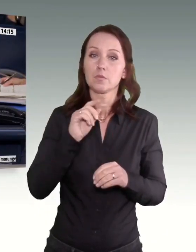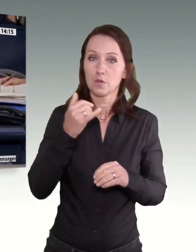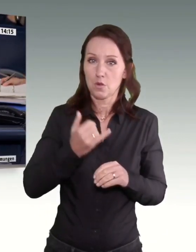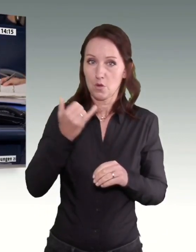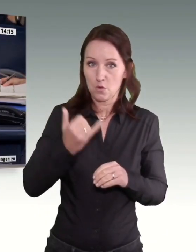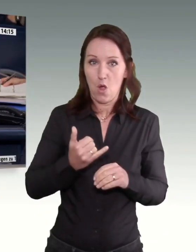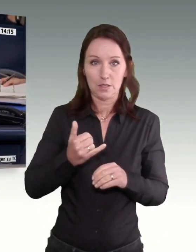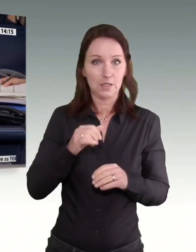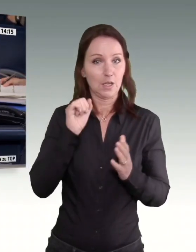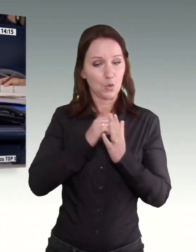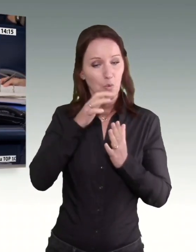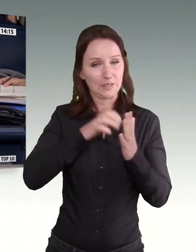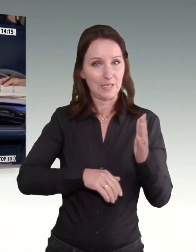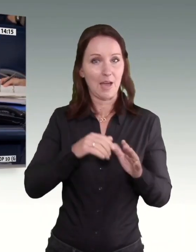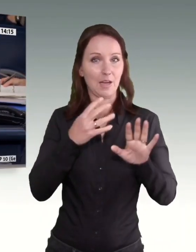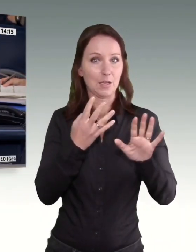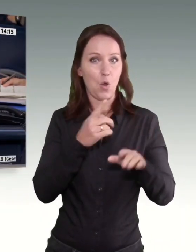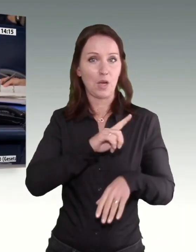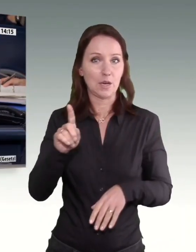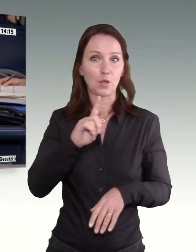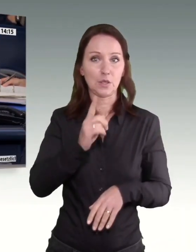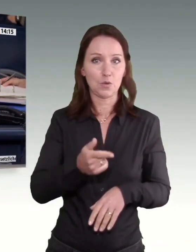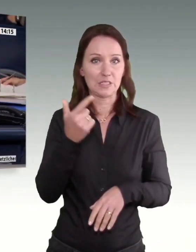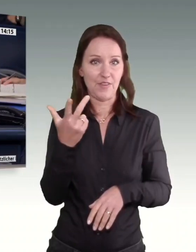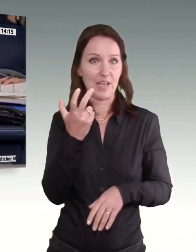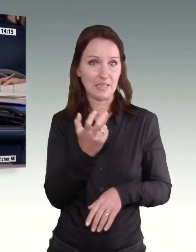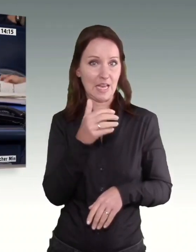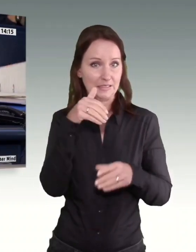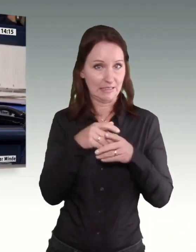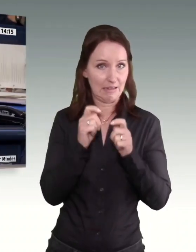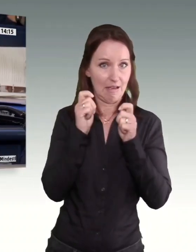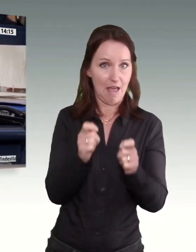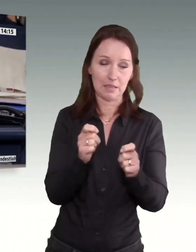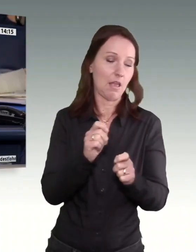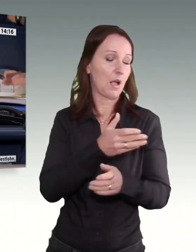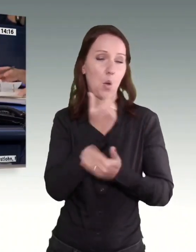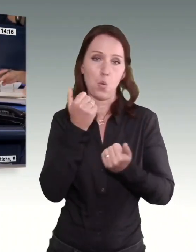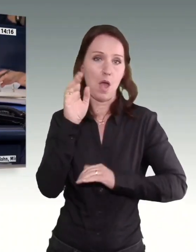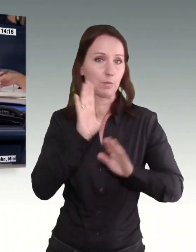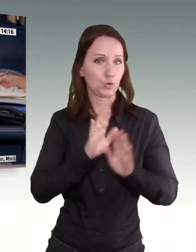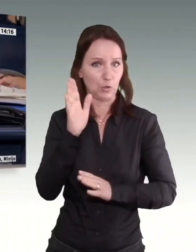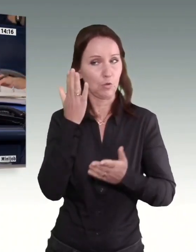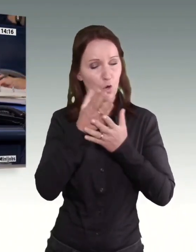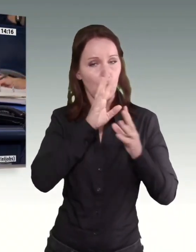den Antrag auf Drucksache 19 1932 nicht in der Sache ab.